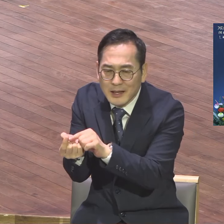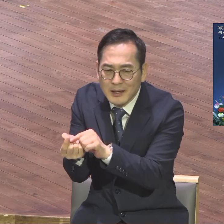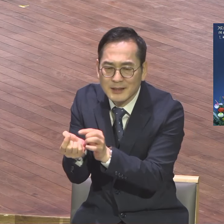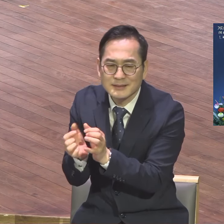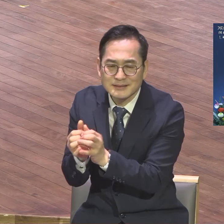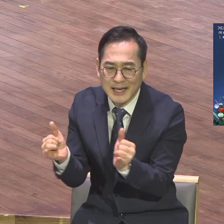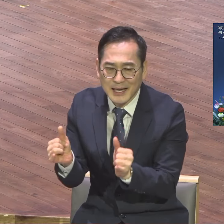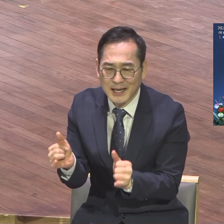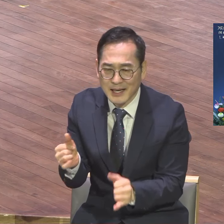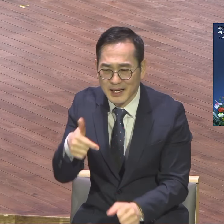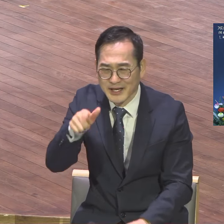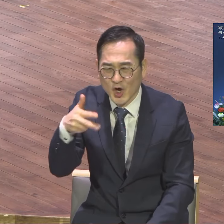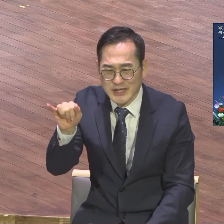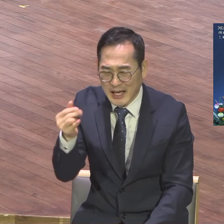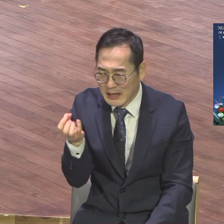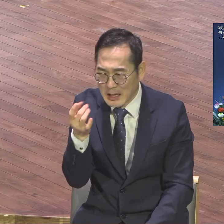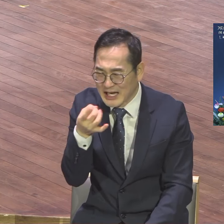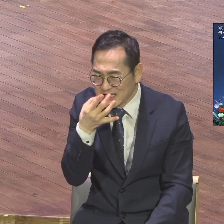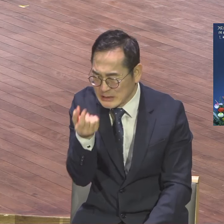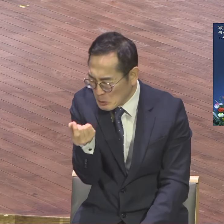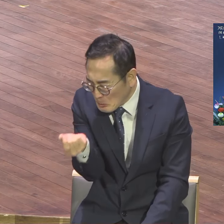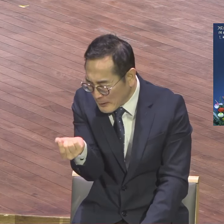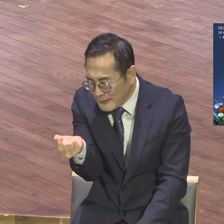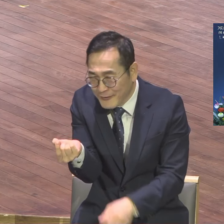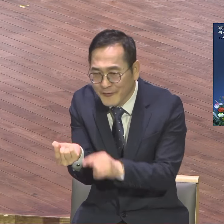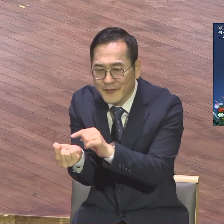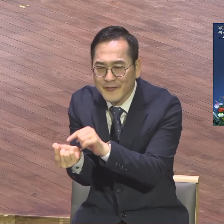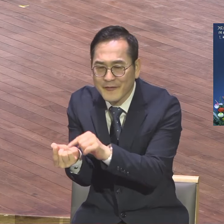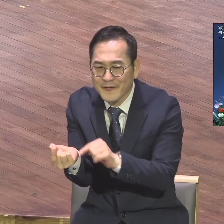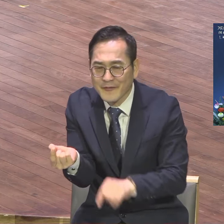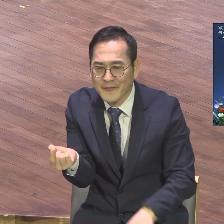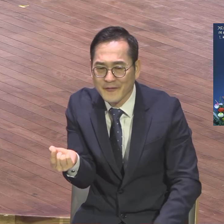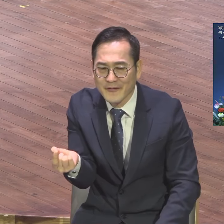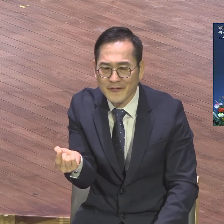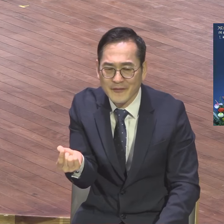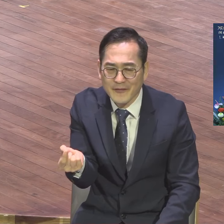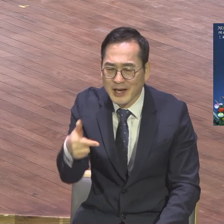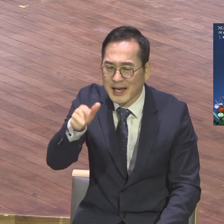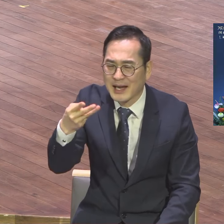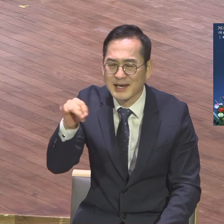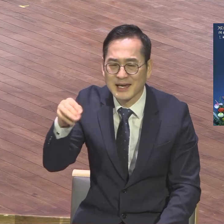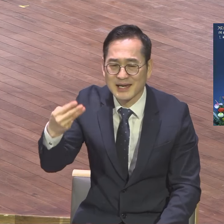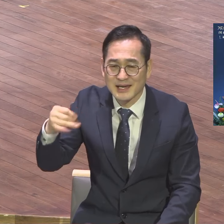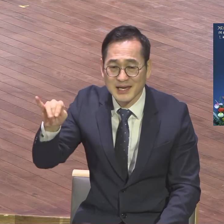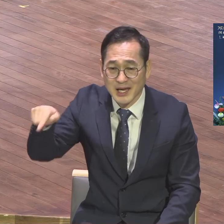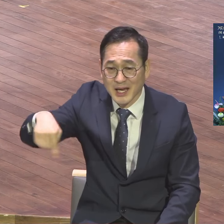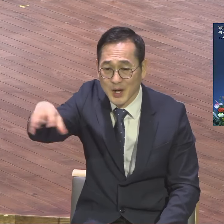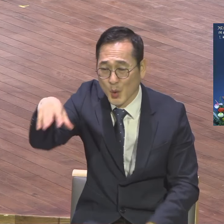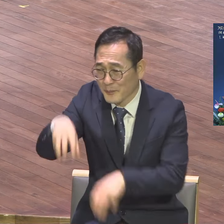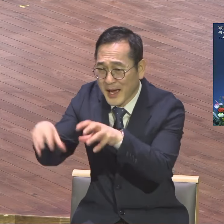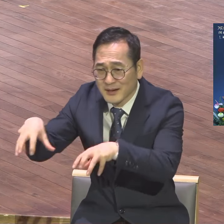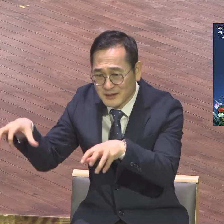계좌시 그 작은 자 별 볼일 없는 갈릴리 무식한 것들 없는 것들 가난한 것들